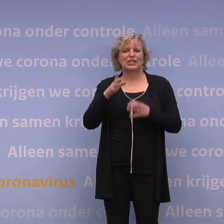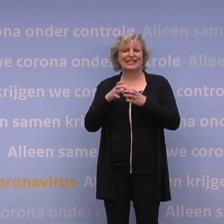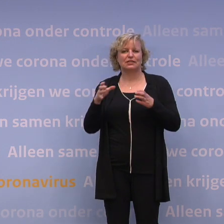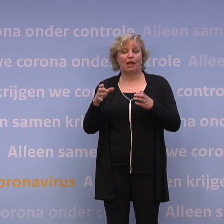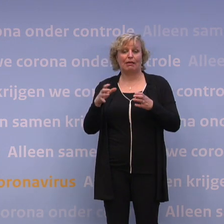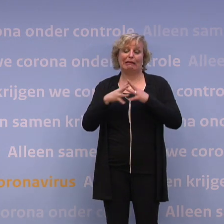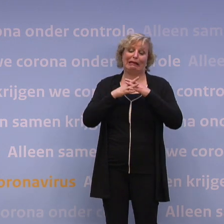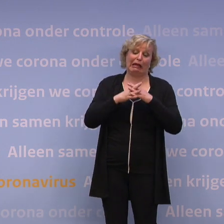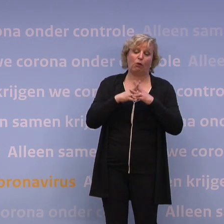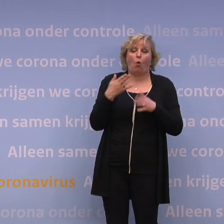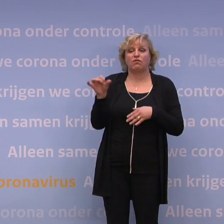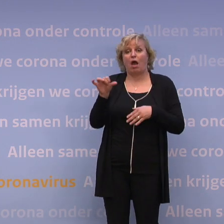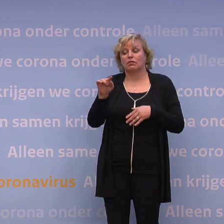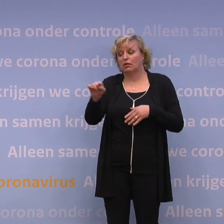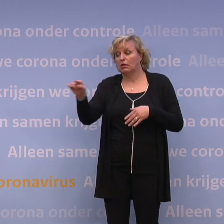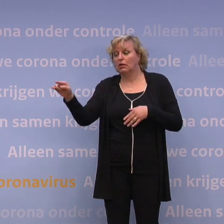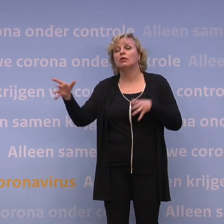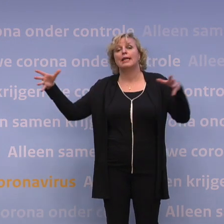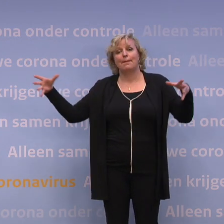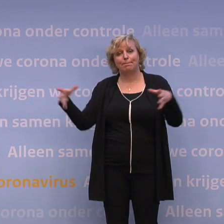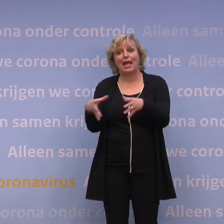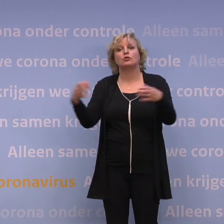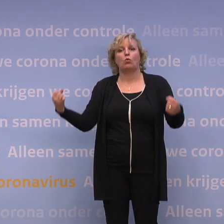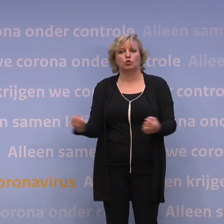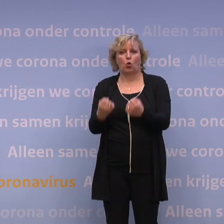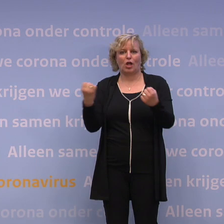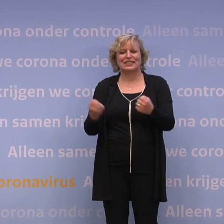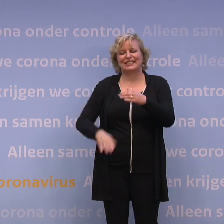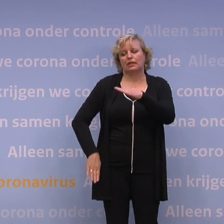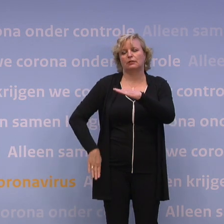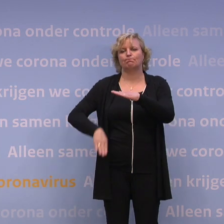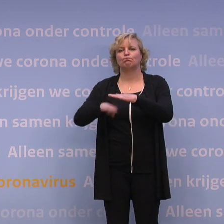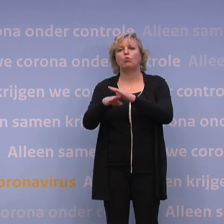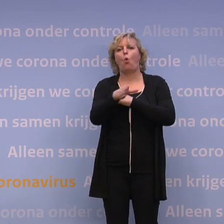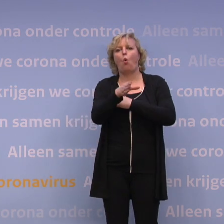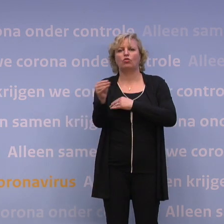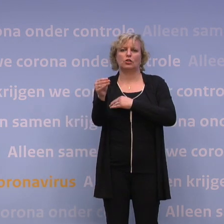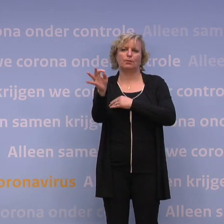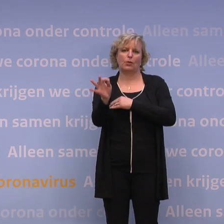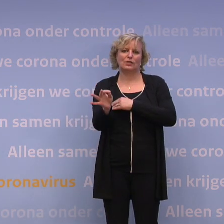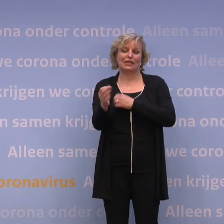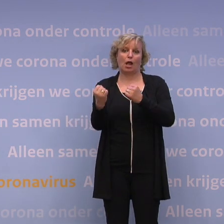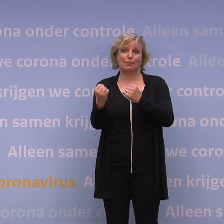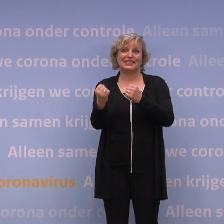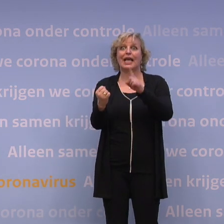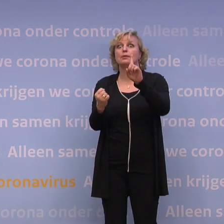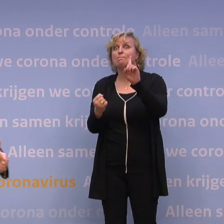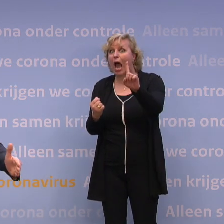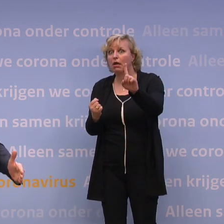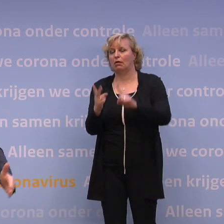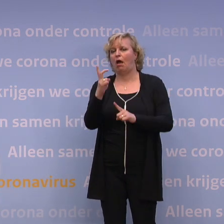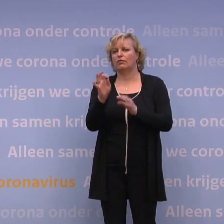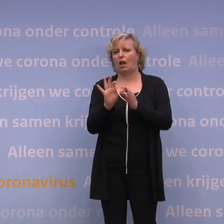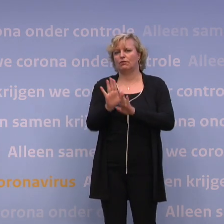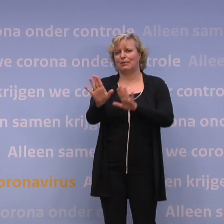religieuze instellingen, kunnen ook bij inkomsten organiseren op maximaal 100 procent van de capaciteit, mits anderhalf meter. Dus je moet kijken hoeveel